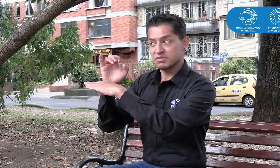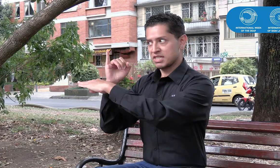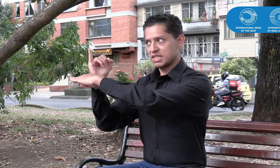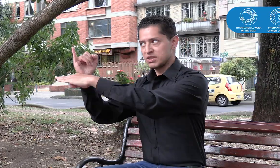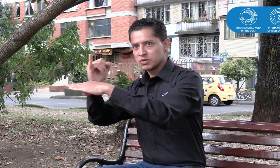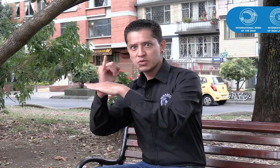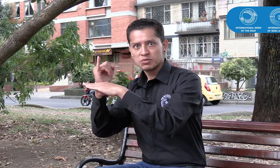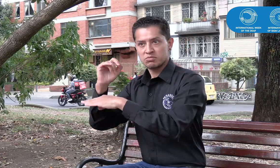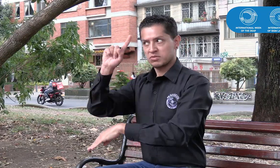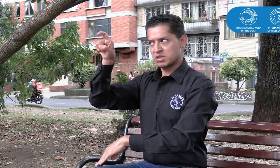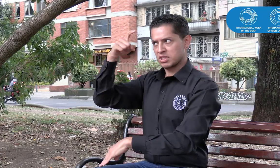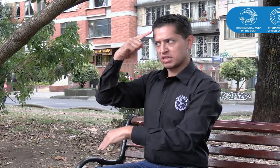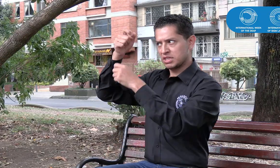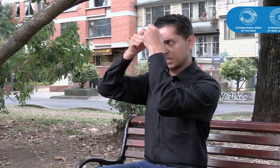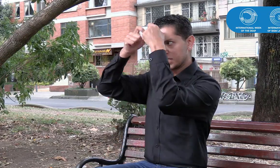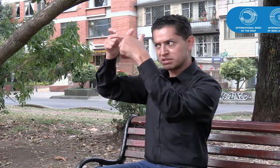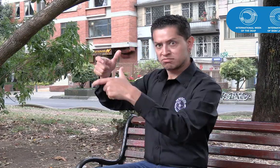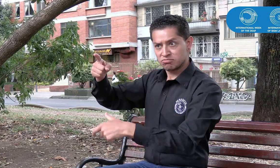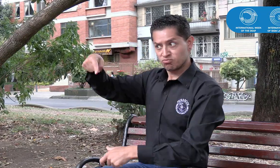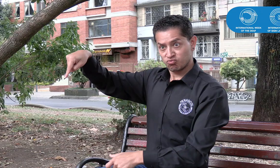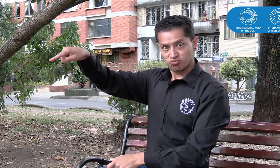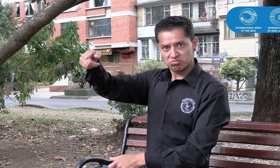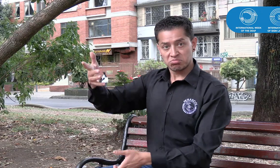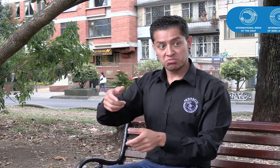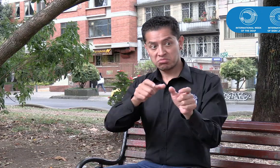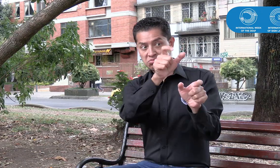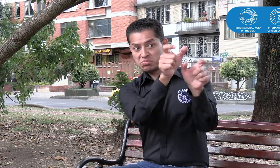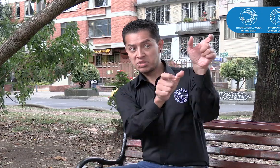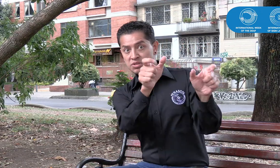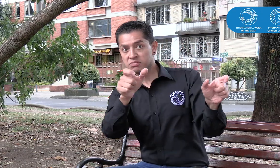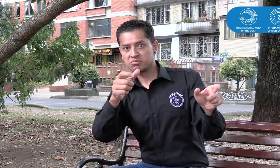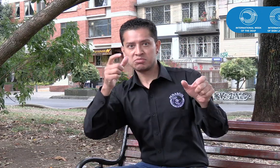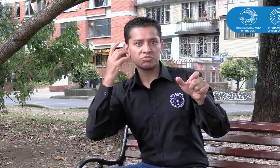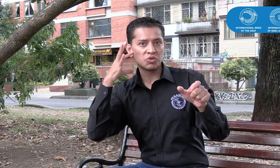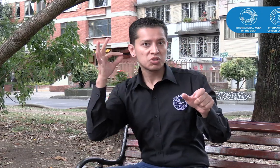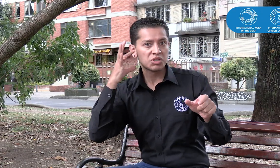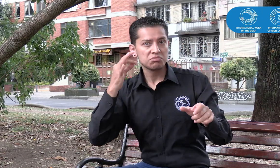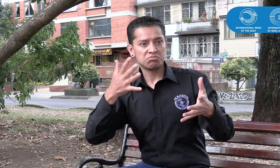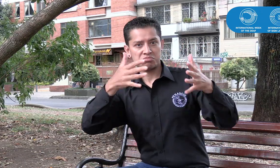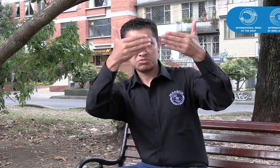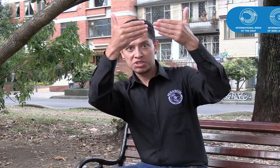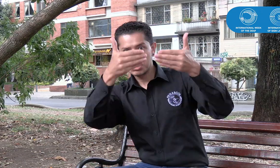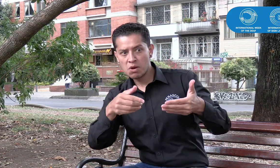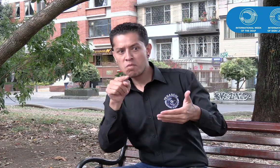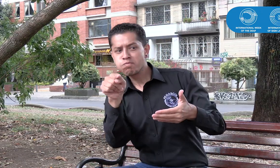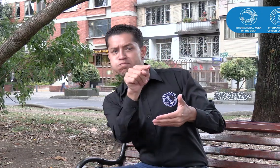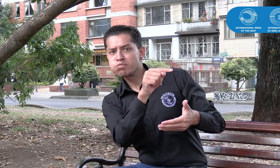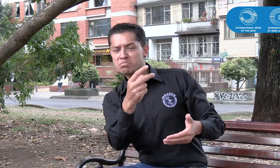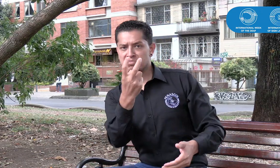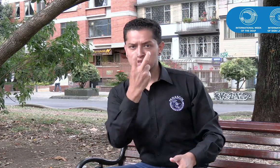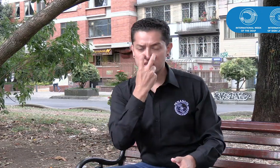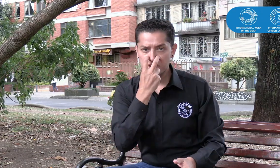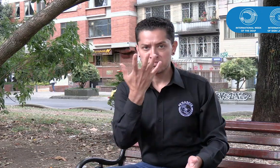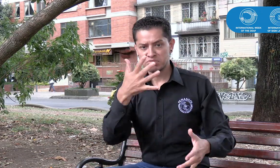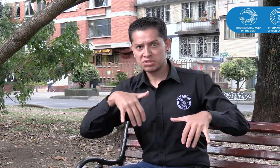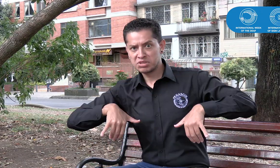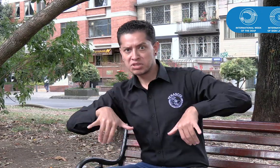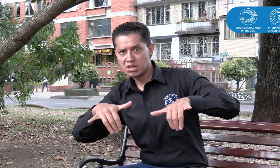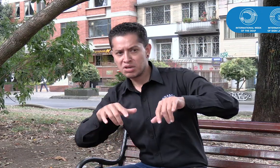entidades, instituciones y el Estado, al momento de decidirse por una persona con discapacidad para alguna vacante laboral,